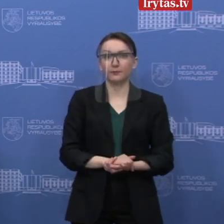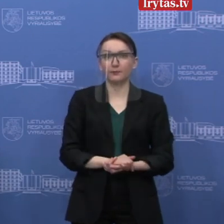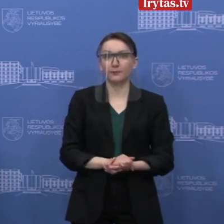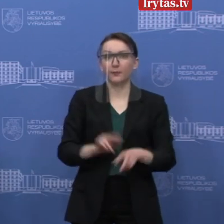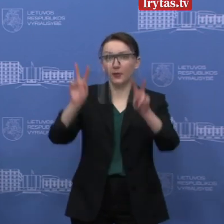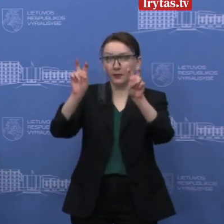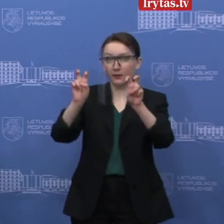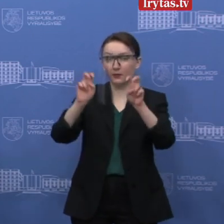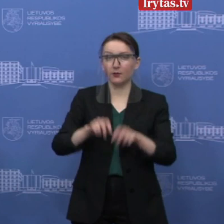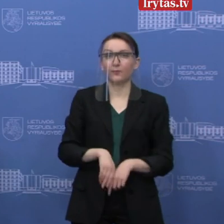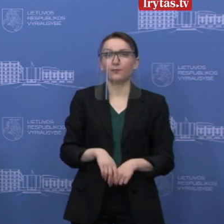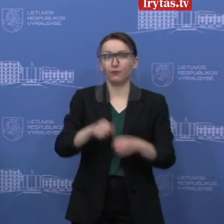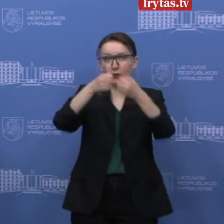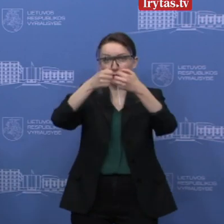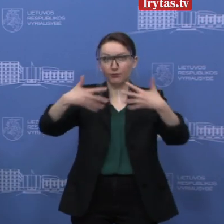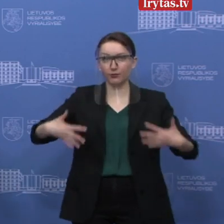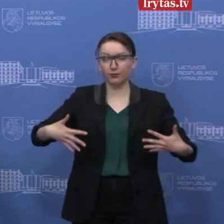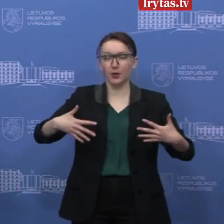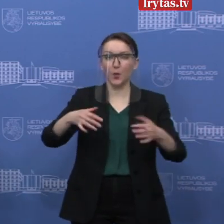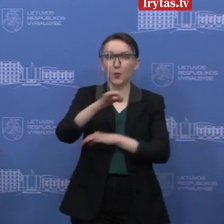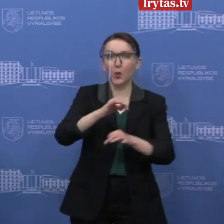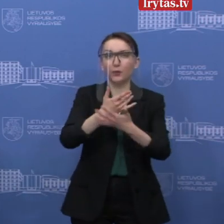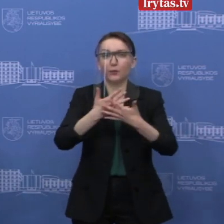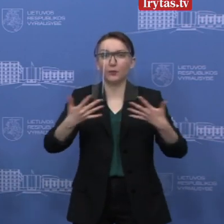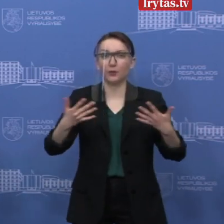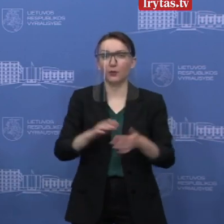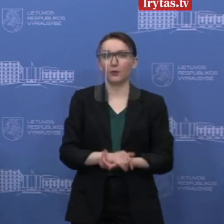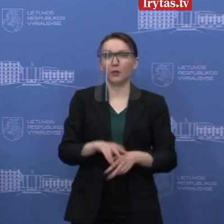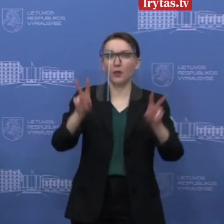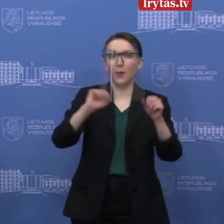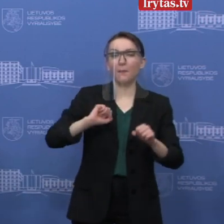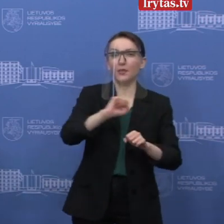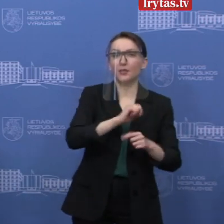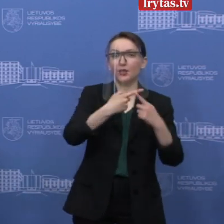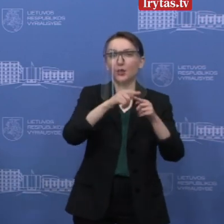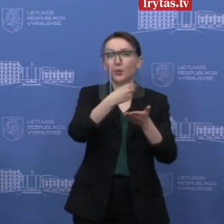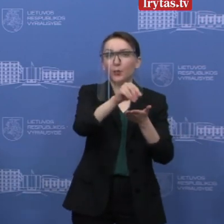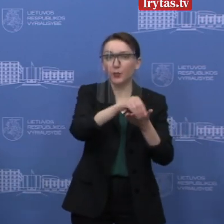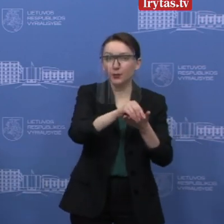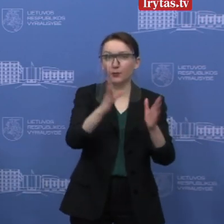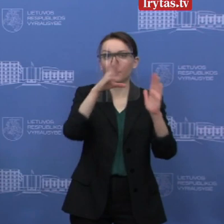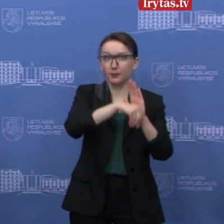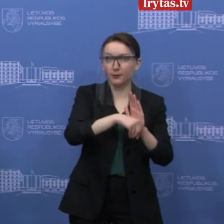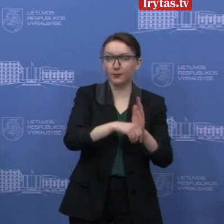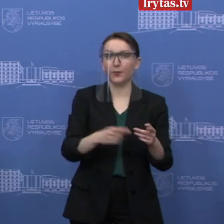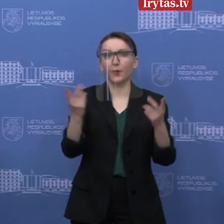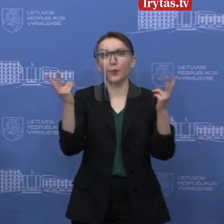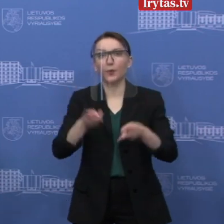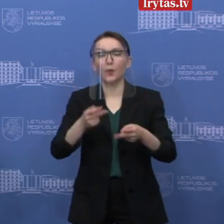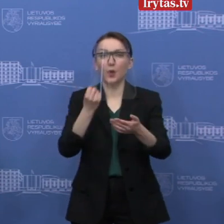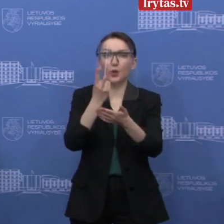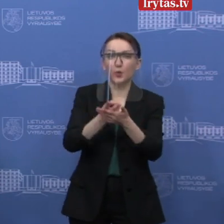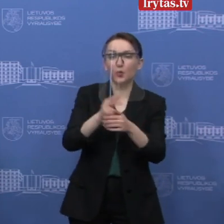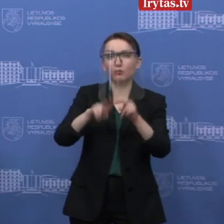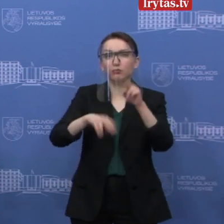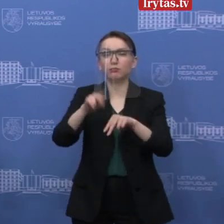taip vadinamiems kietiesiems infrastruktūrinėms projektams, kaip medicinės įrangos įsigyjimas, regalingų lygoninių